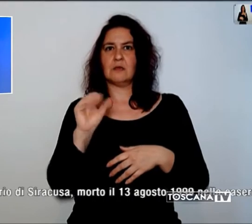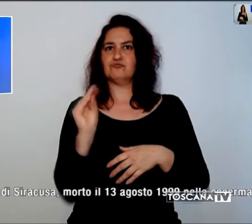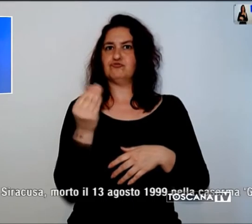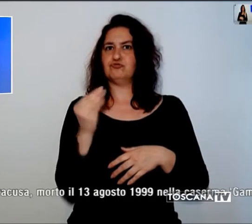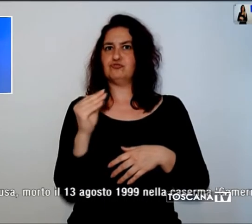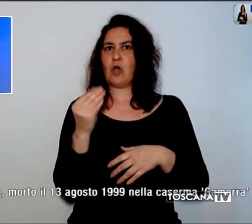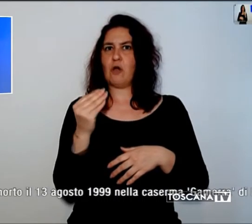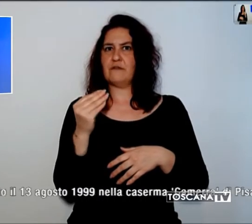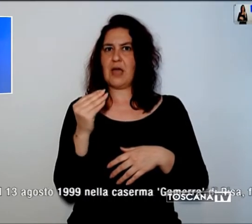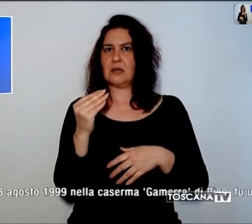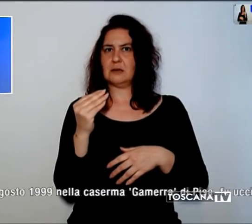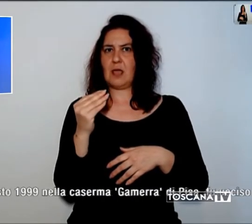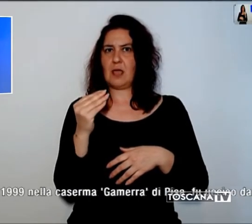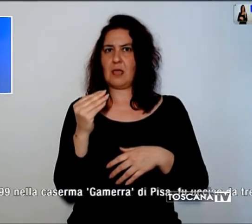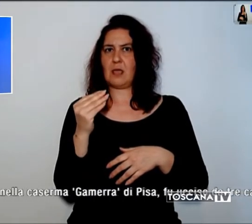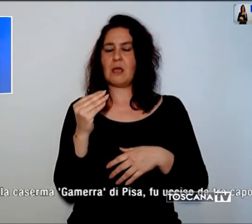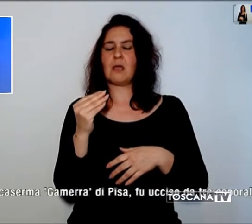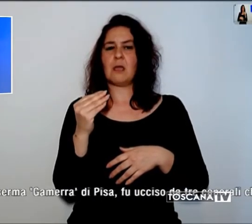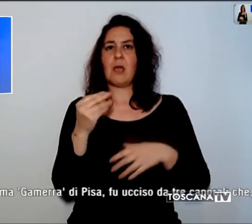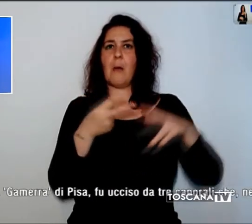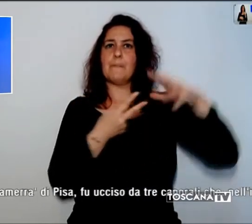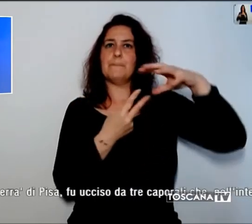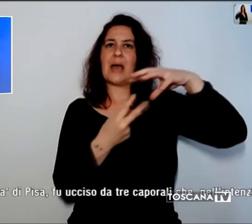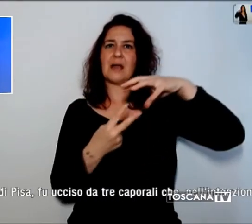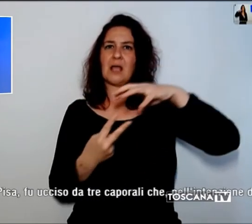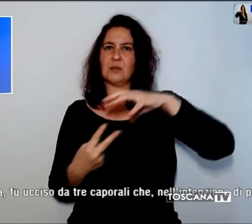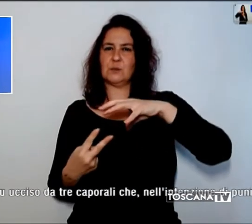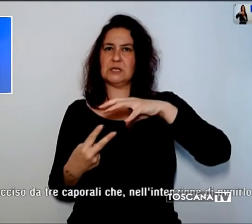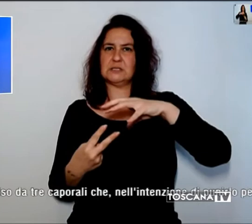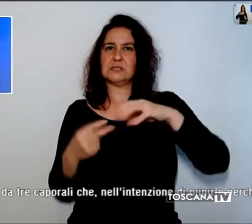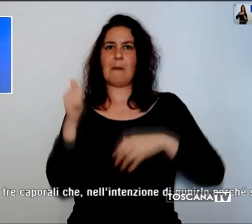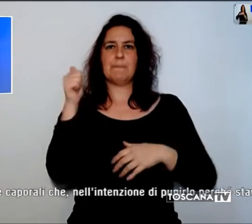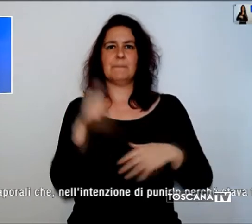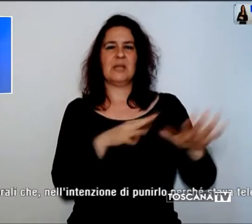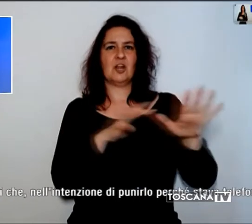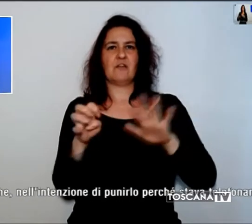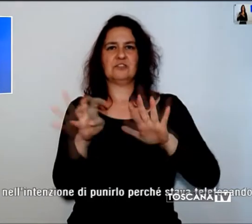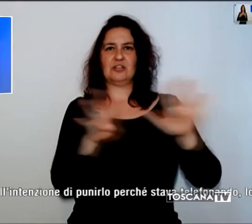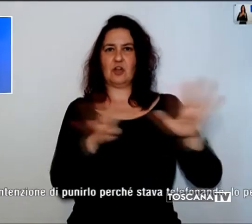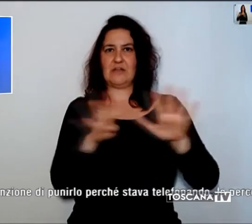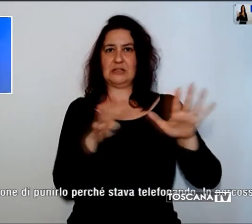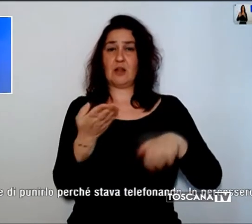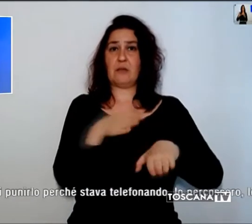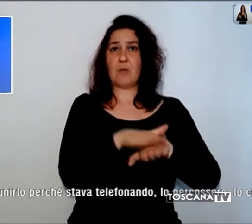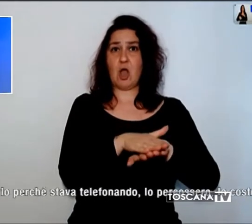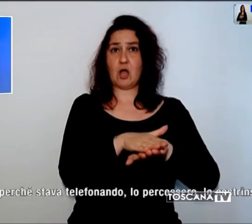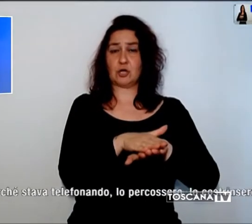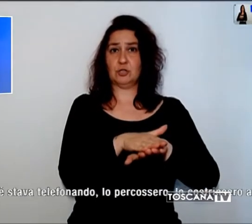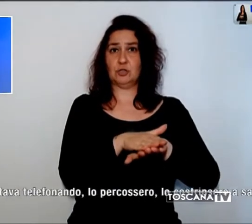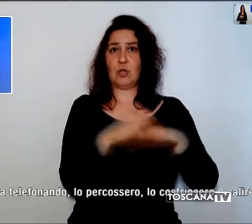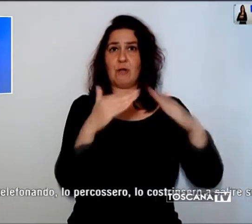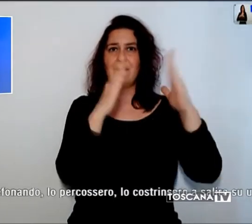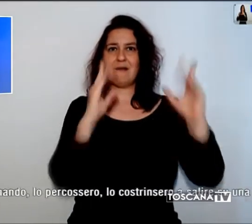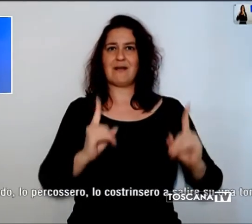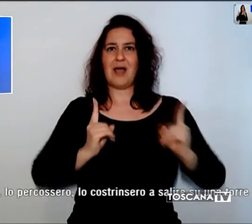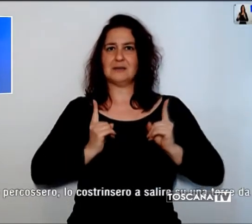morto il 13 agosto 1999 nella caserma Gamerra di Pisa, fu ucciso da tre